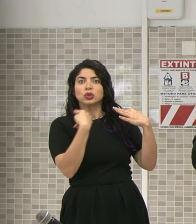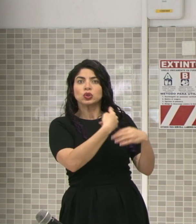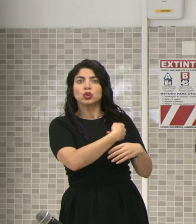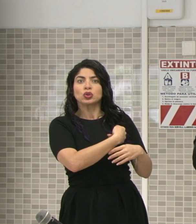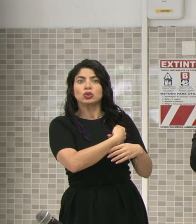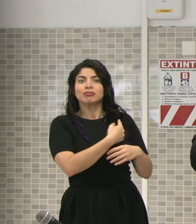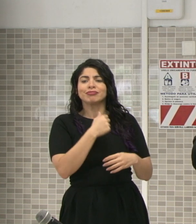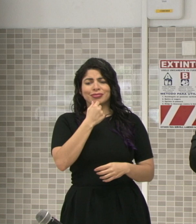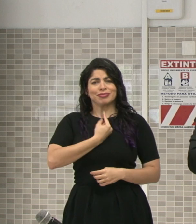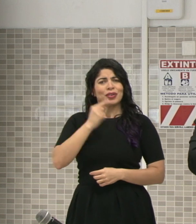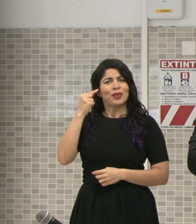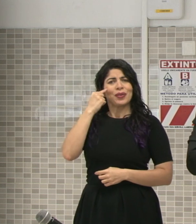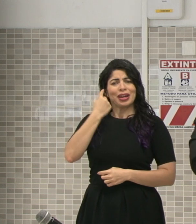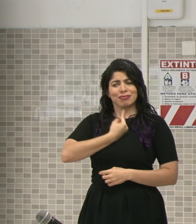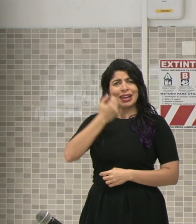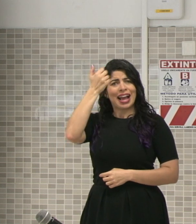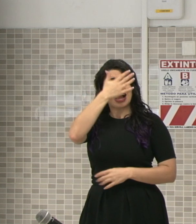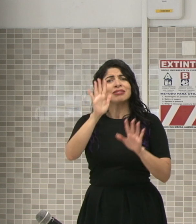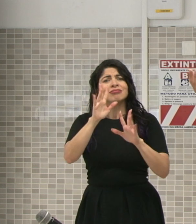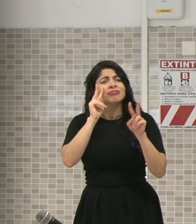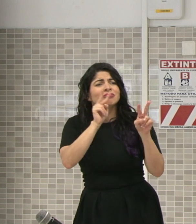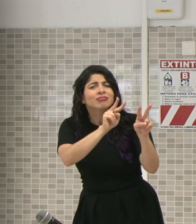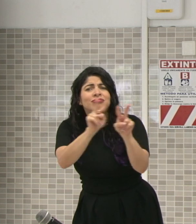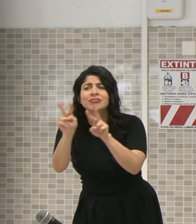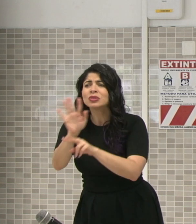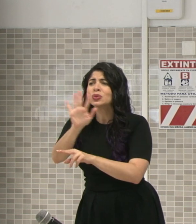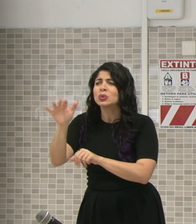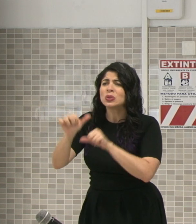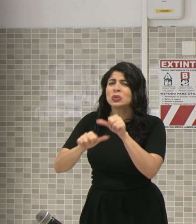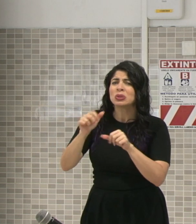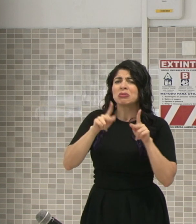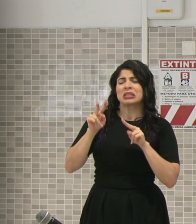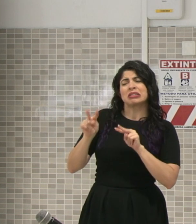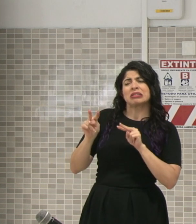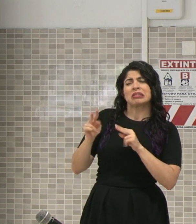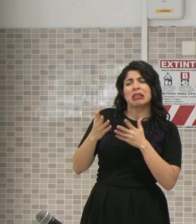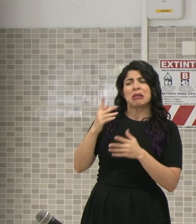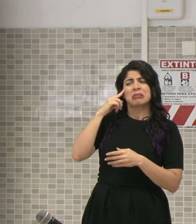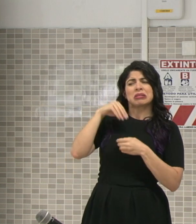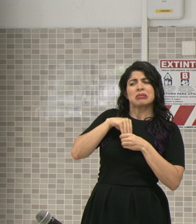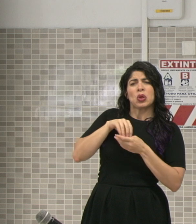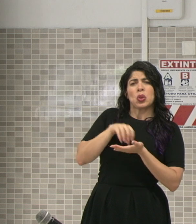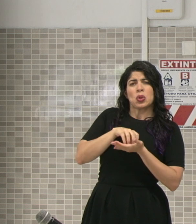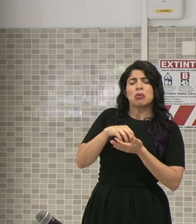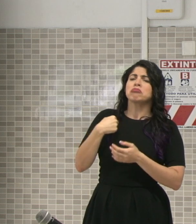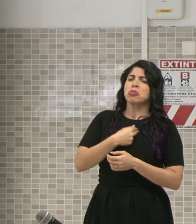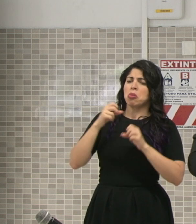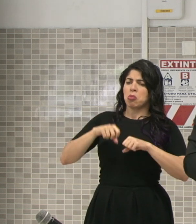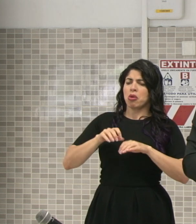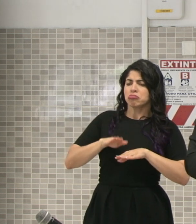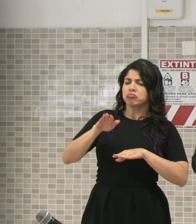ya no sólo al gobierno, ya no sólo a Carlos Alvarado, sino ver el esfuerzo conjunto con el escepticismo, podemos dar un paso al frente